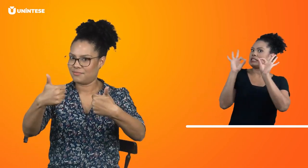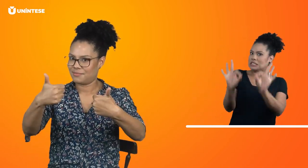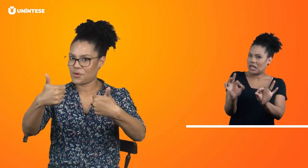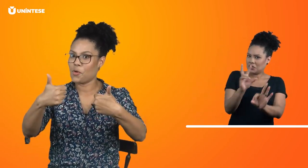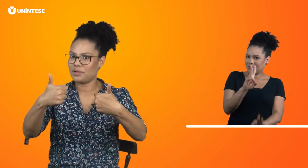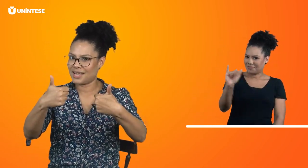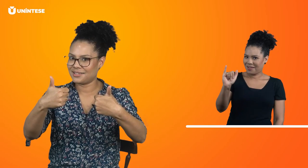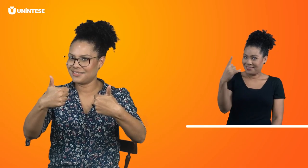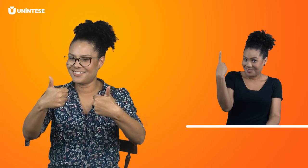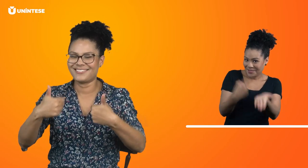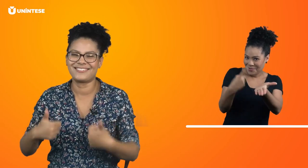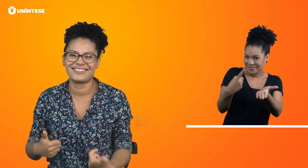Combinado?